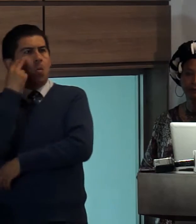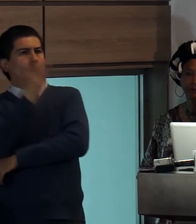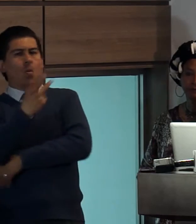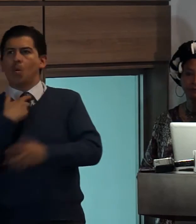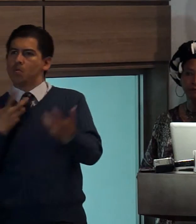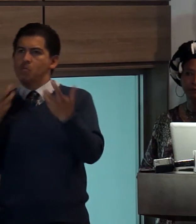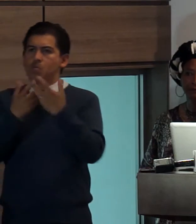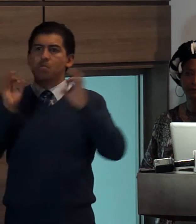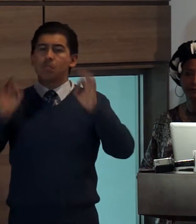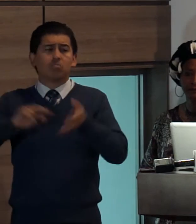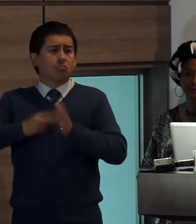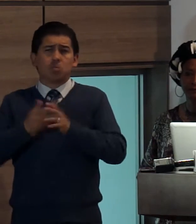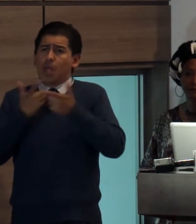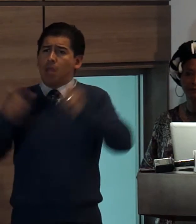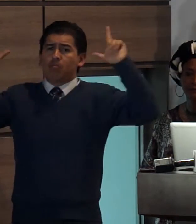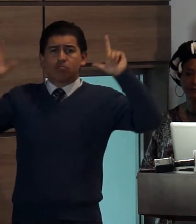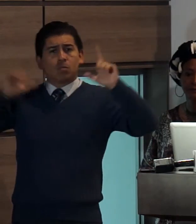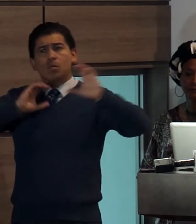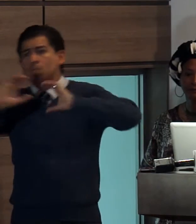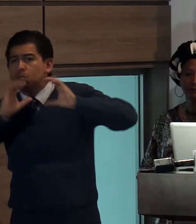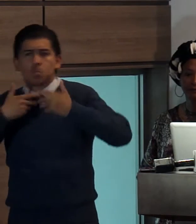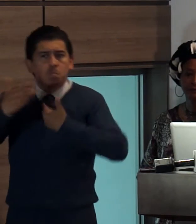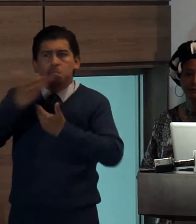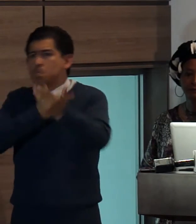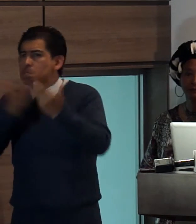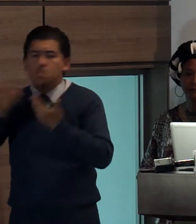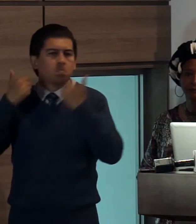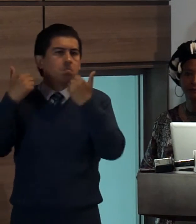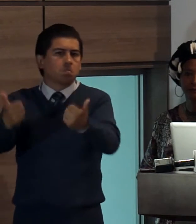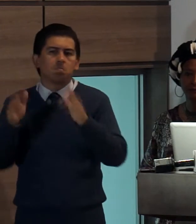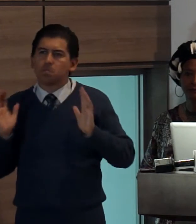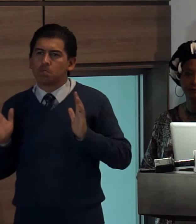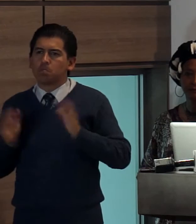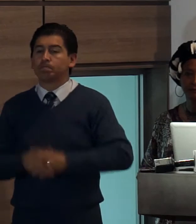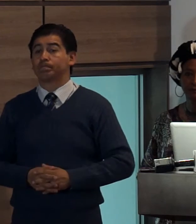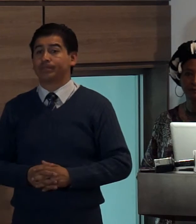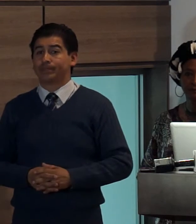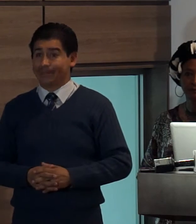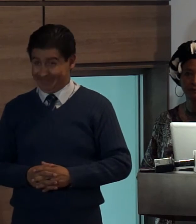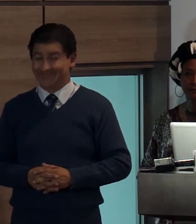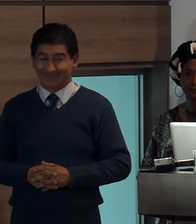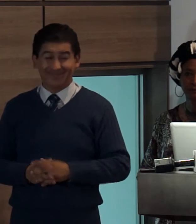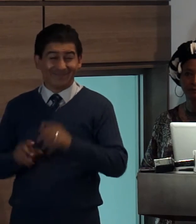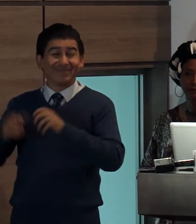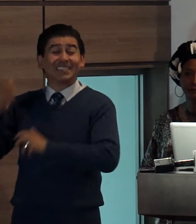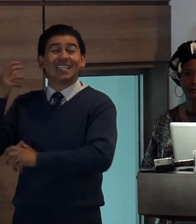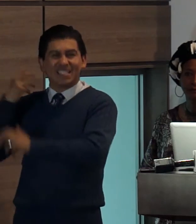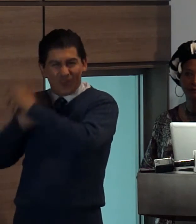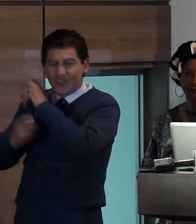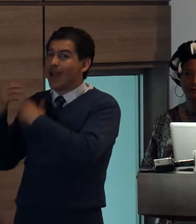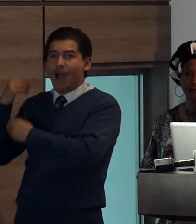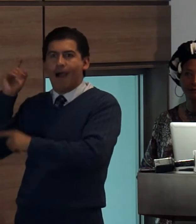con una libertad de expresión también en una dimensión social a esta histórica cruzada de la